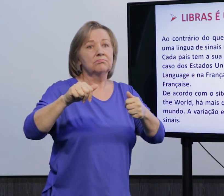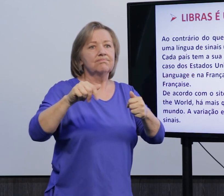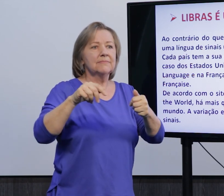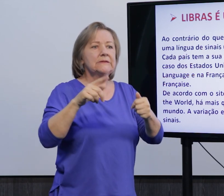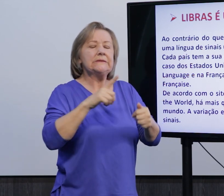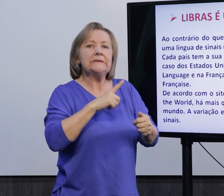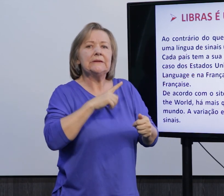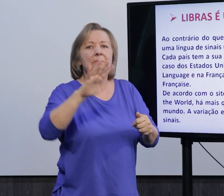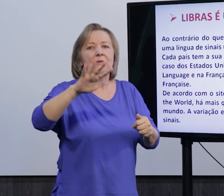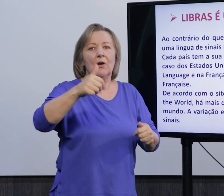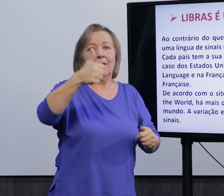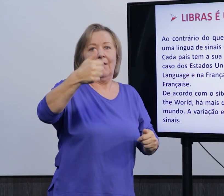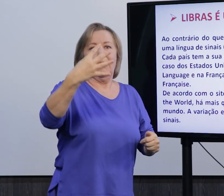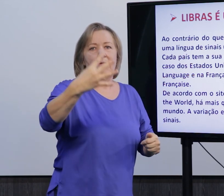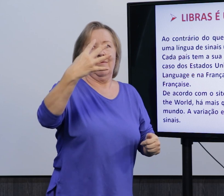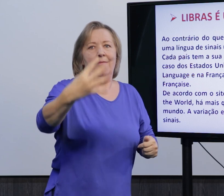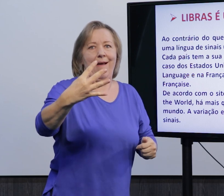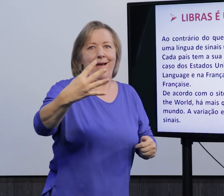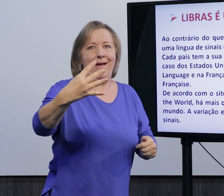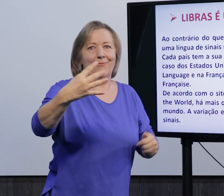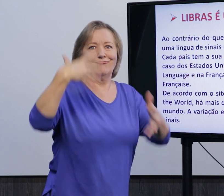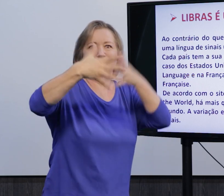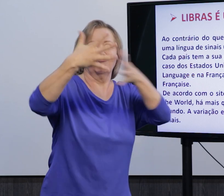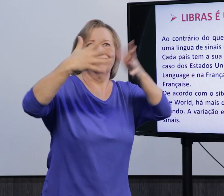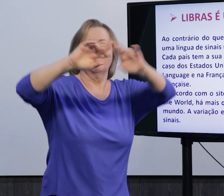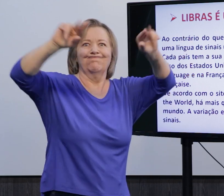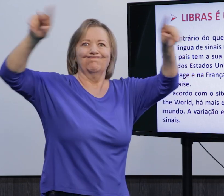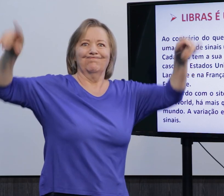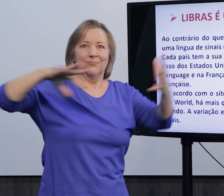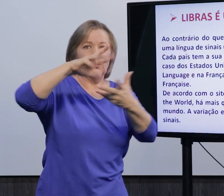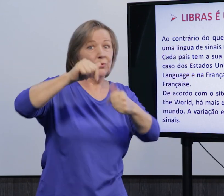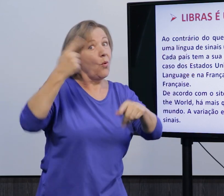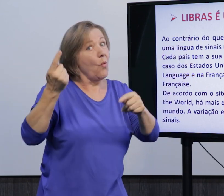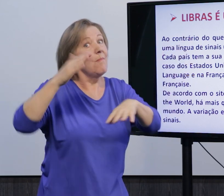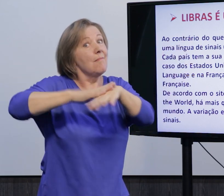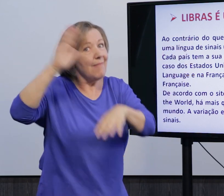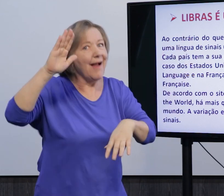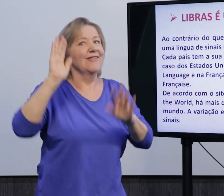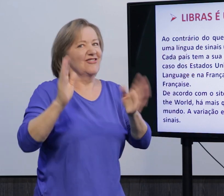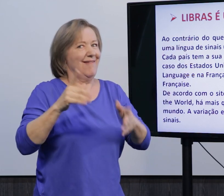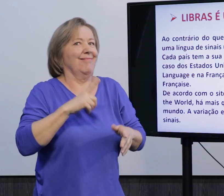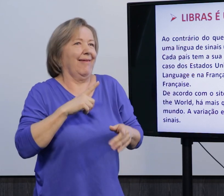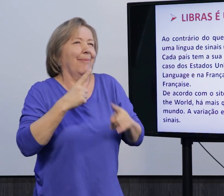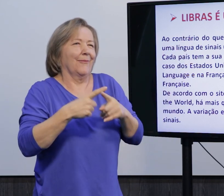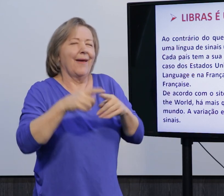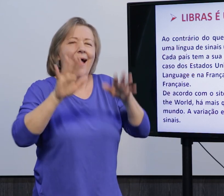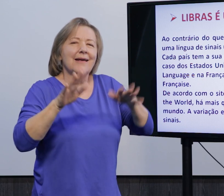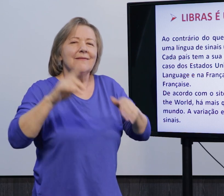mais ou menos 144 línguas de sinais espalhadas por todo o mundo. Né, acredito que já tenham mais, né, porque